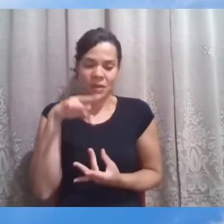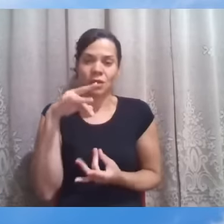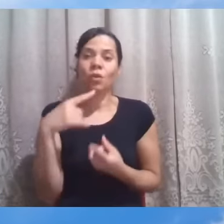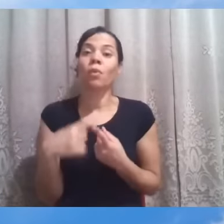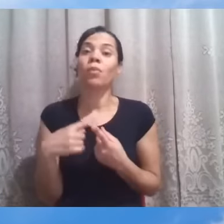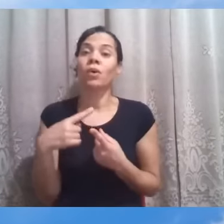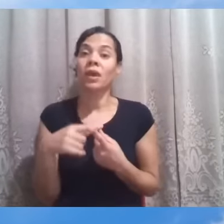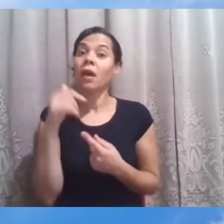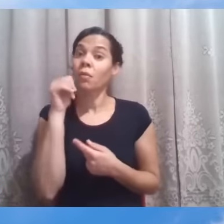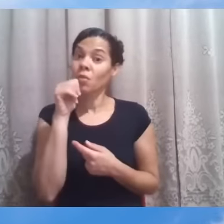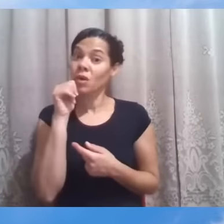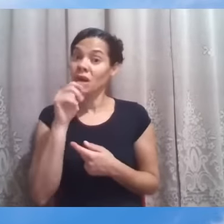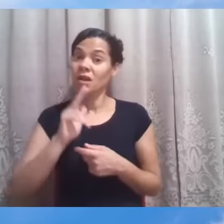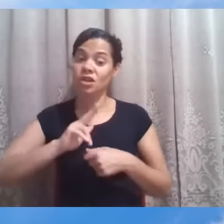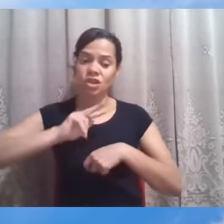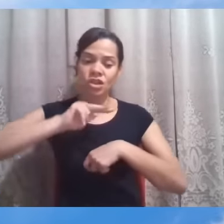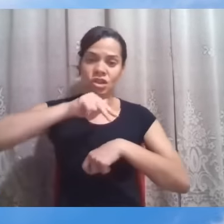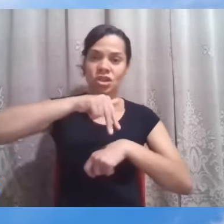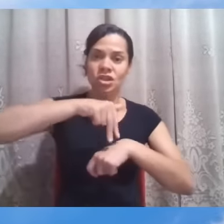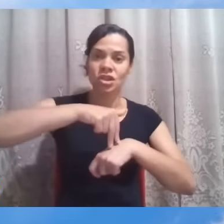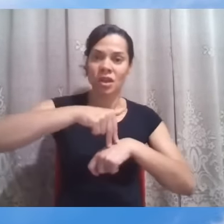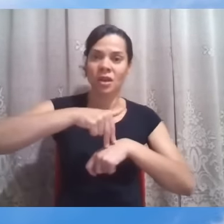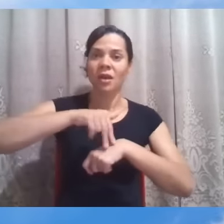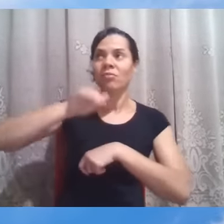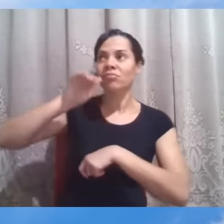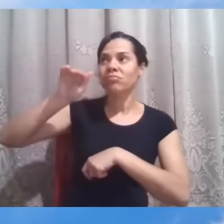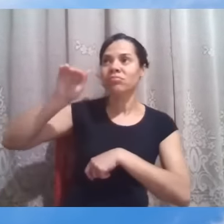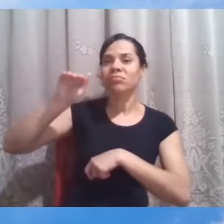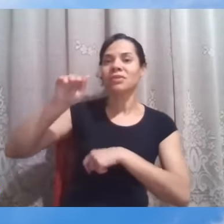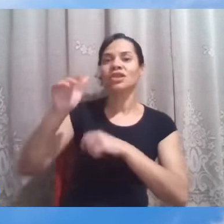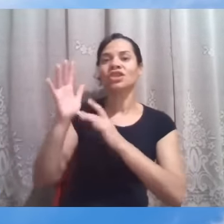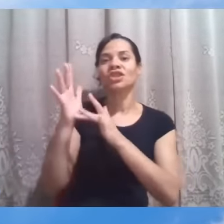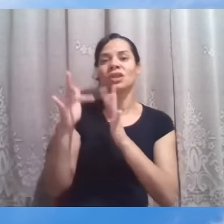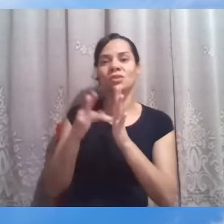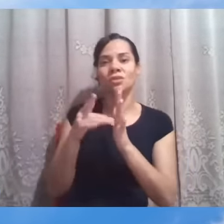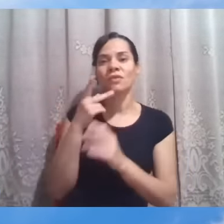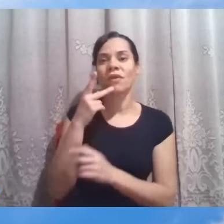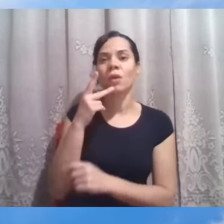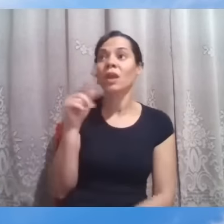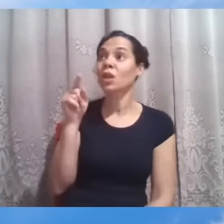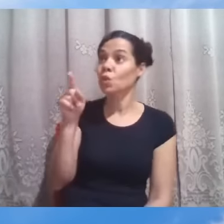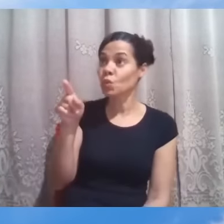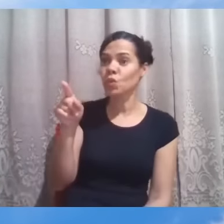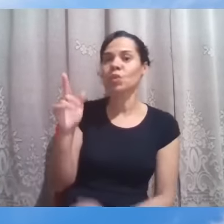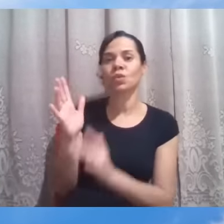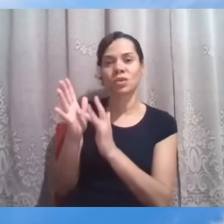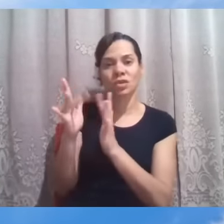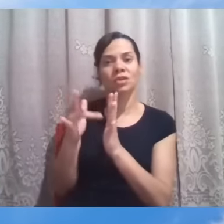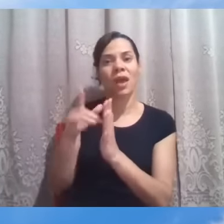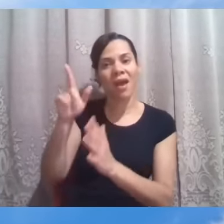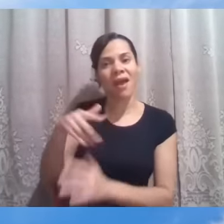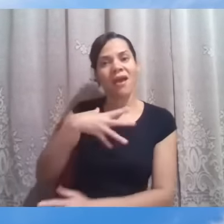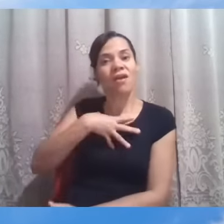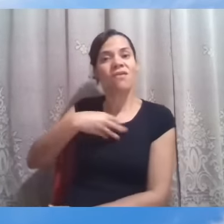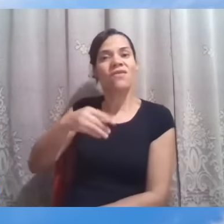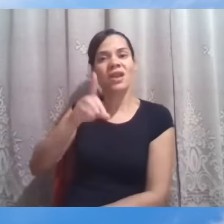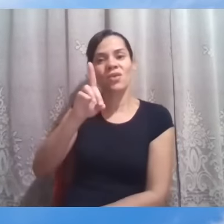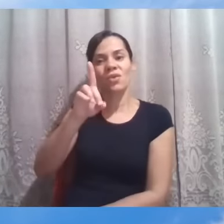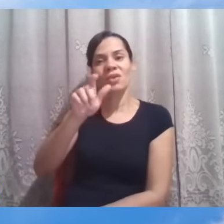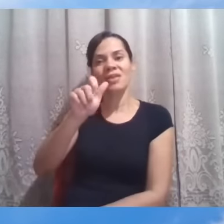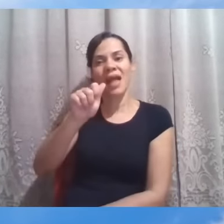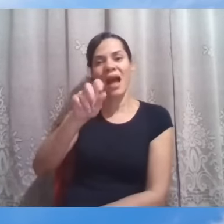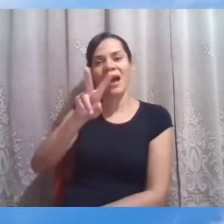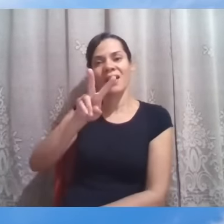utilizando a seguinte maneira de se referir a Jesus, Senhor, Filho de Davi. E isso pode parecer